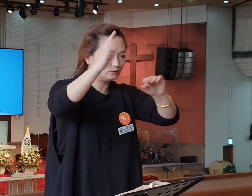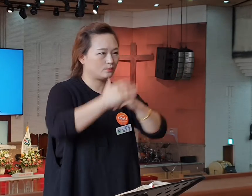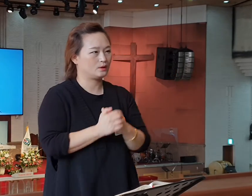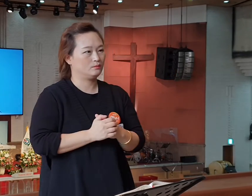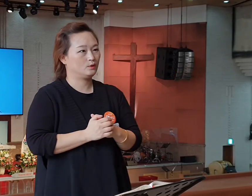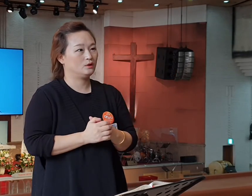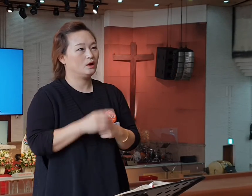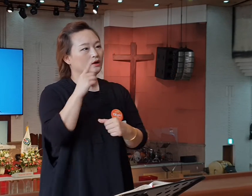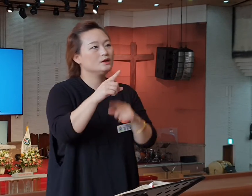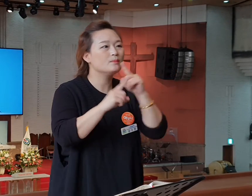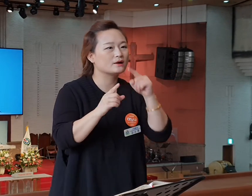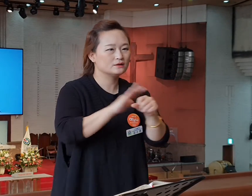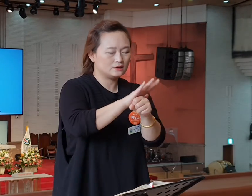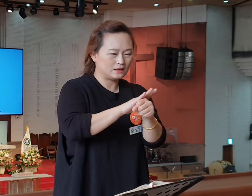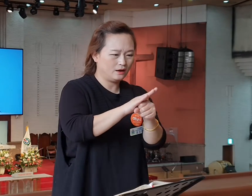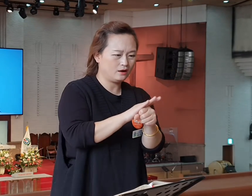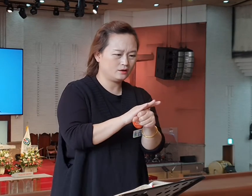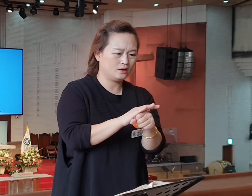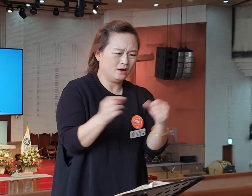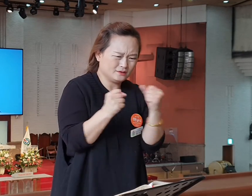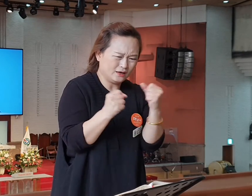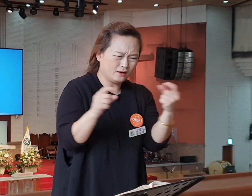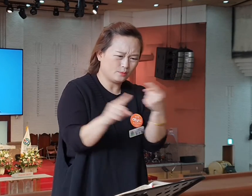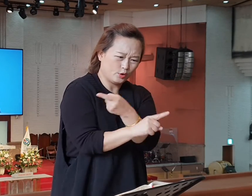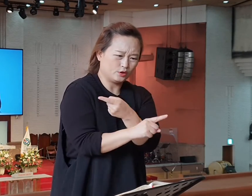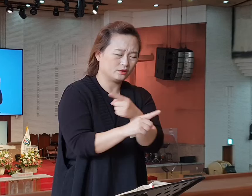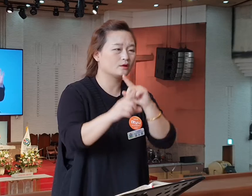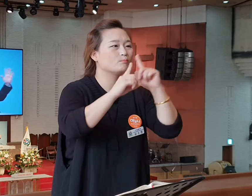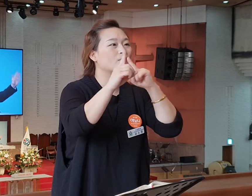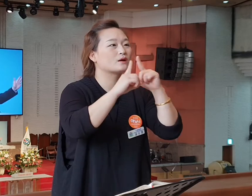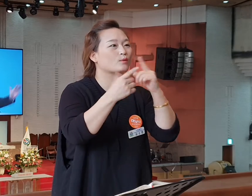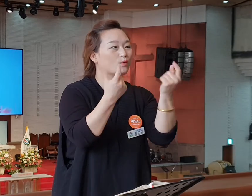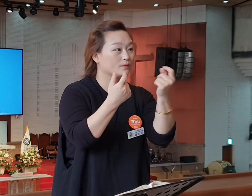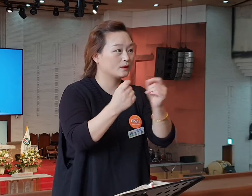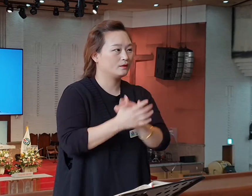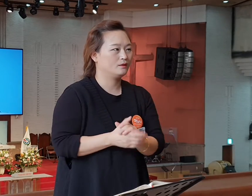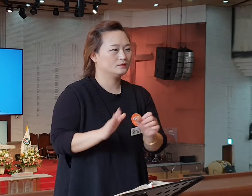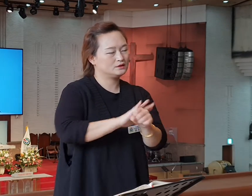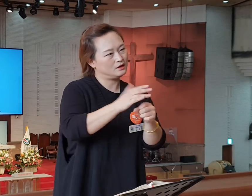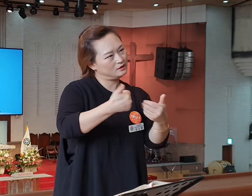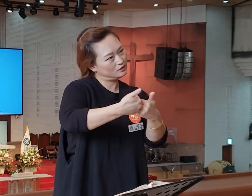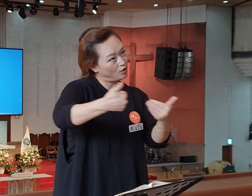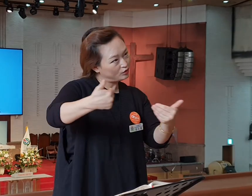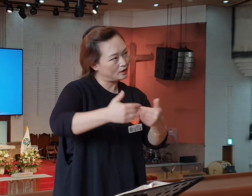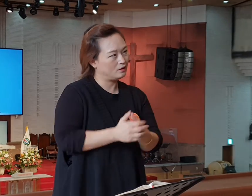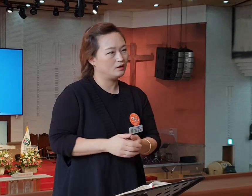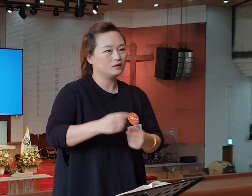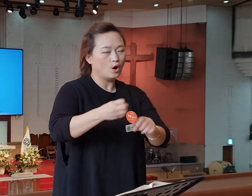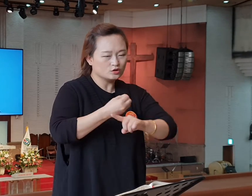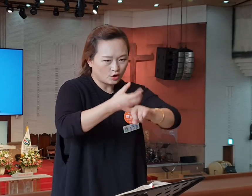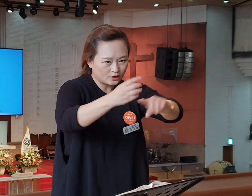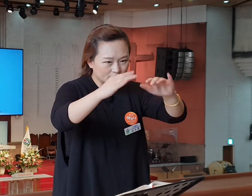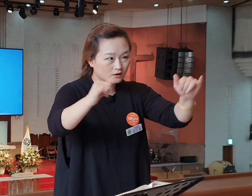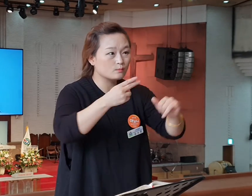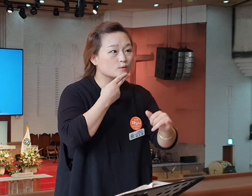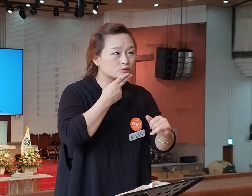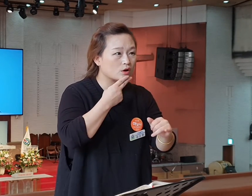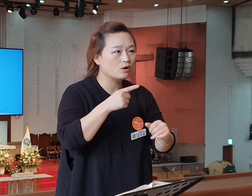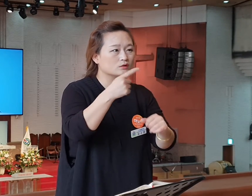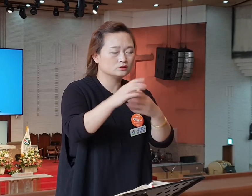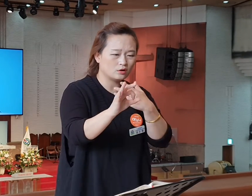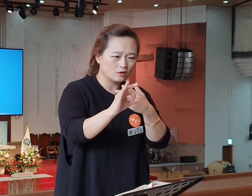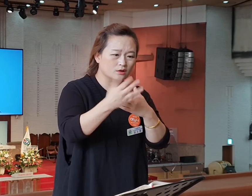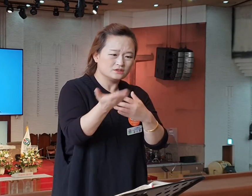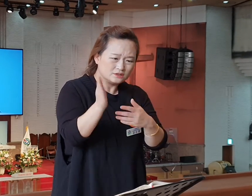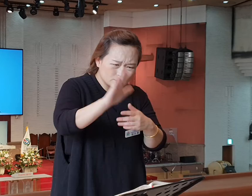식는다. 사랑이 식는다. 첫사랑이 떠나간다. 사랑이 식는다. 그러니 전하는 자가 없네. 그래도 끝까지 견디는